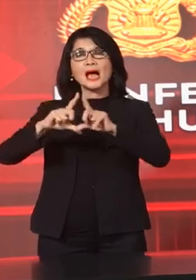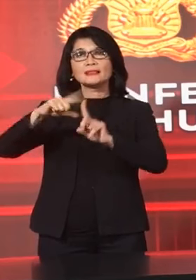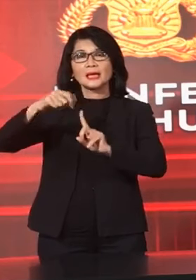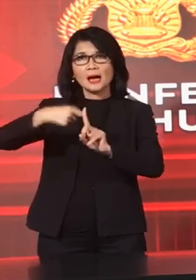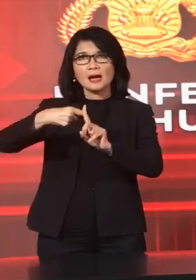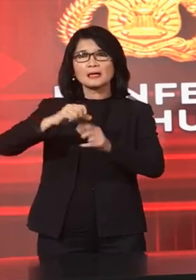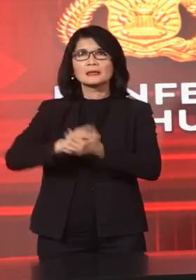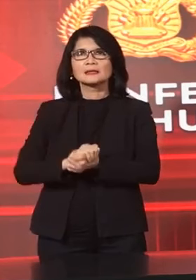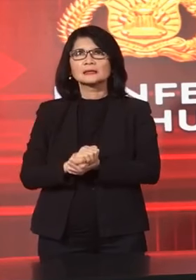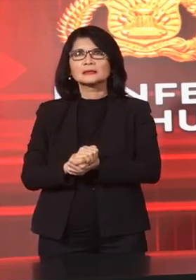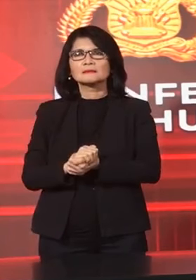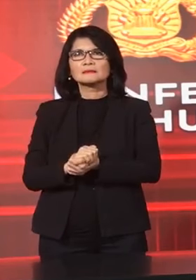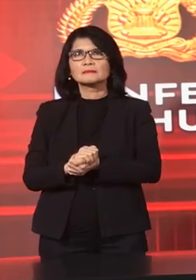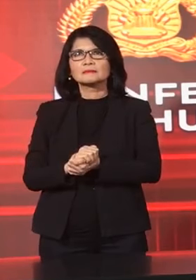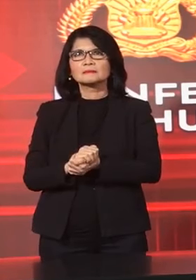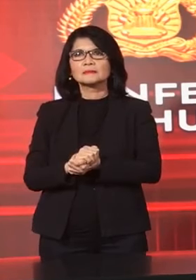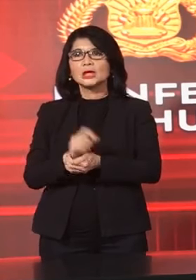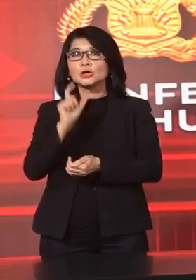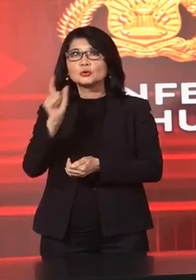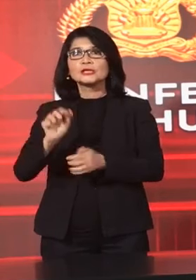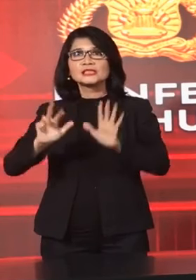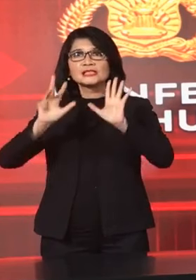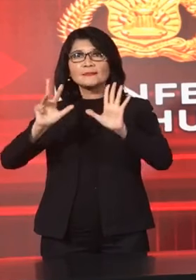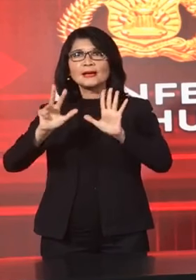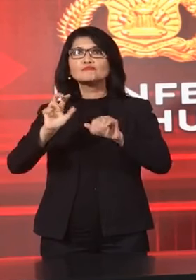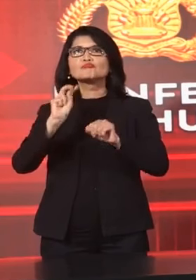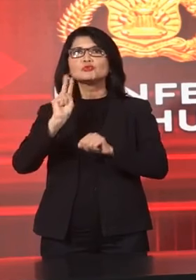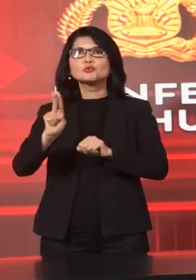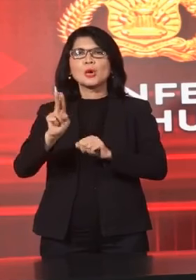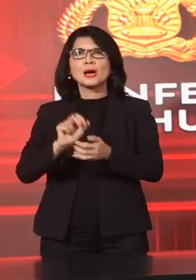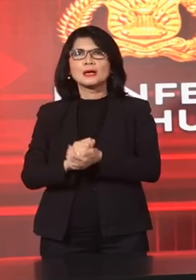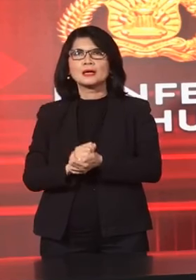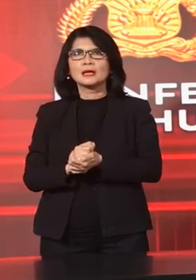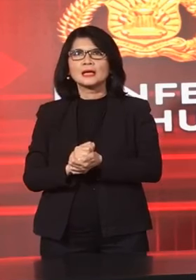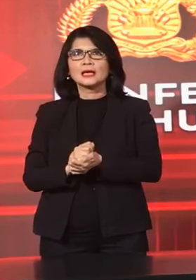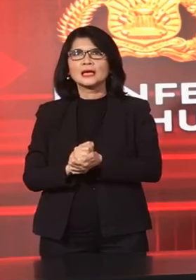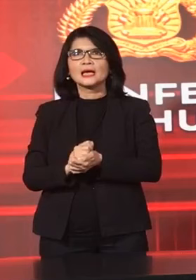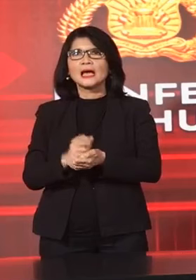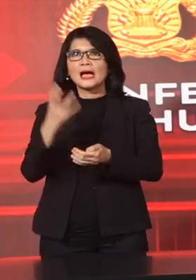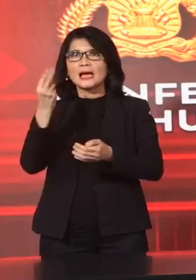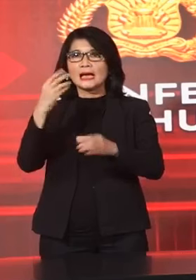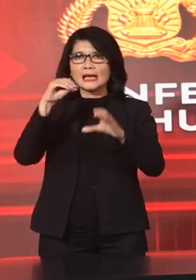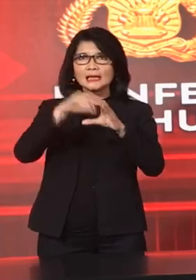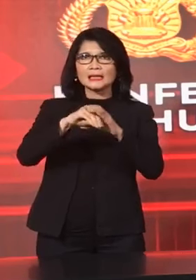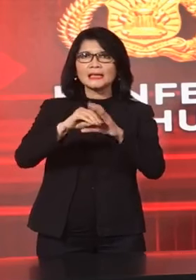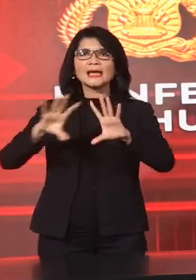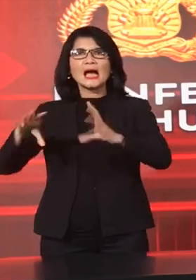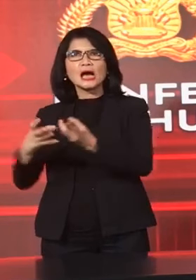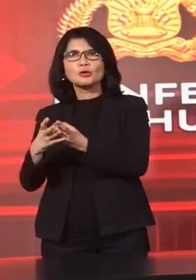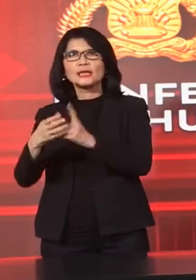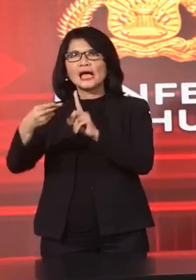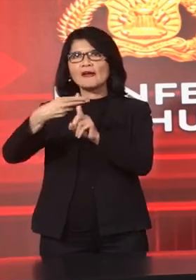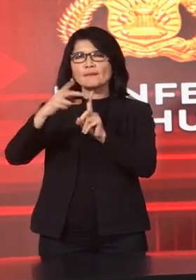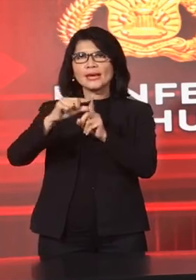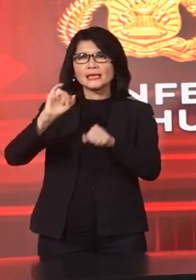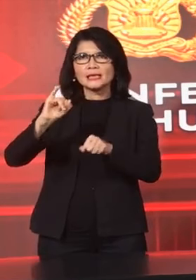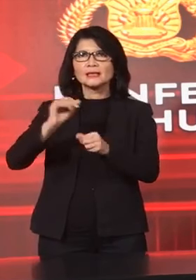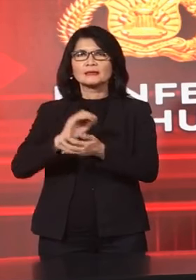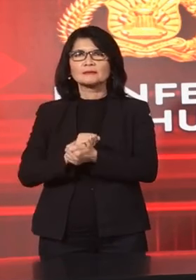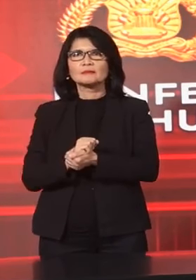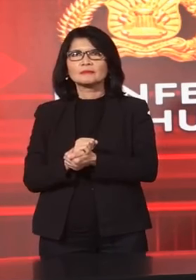Terhadap 92 Rekening Anggota EPI